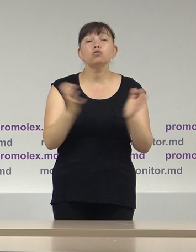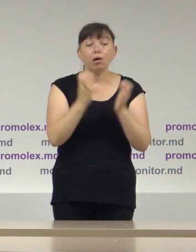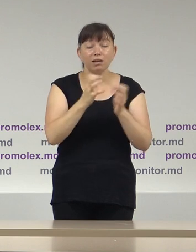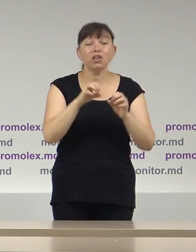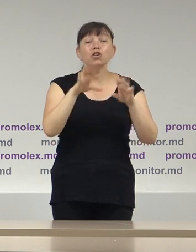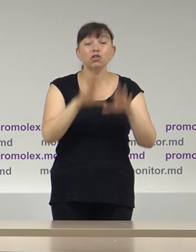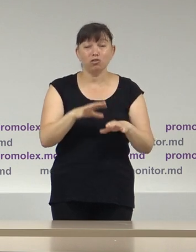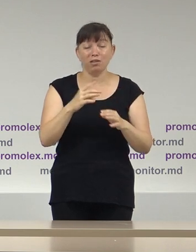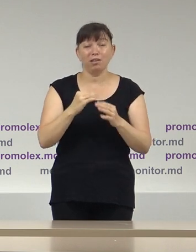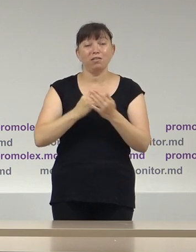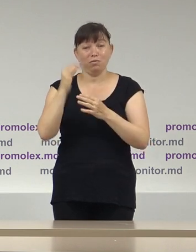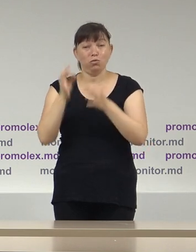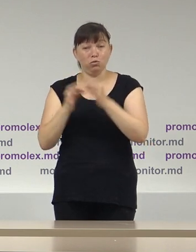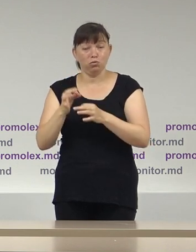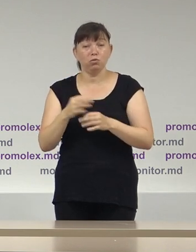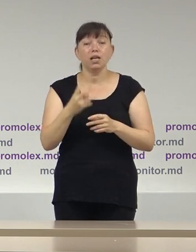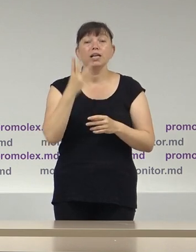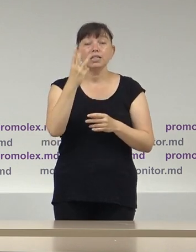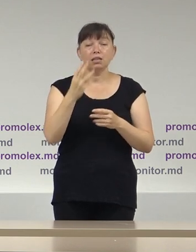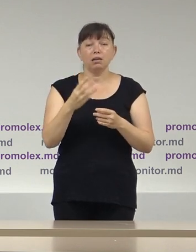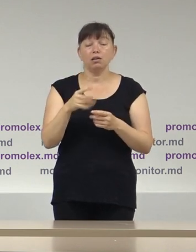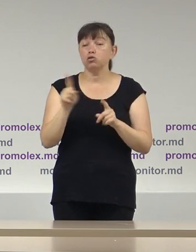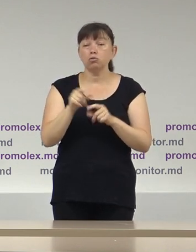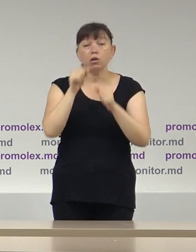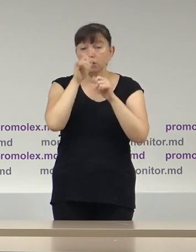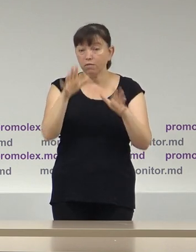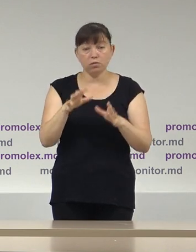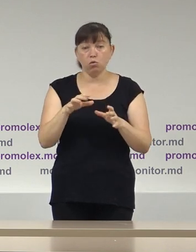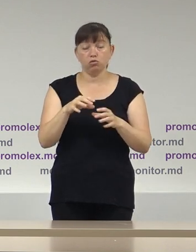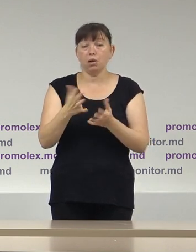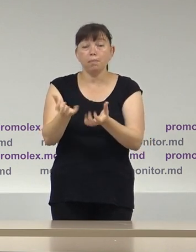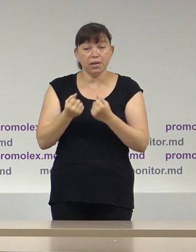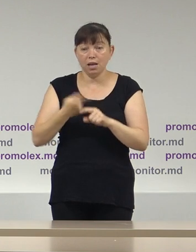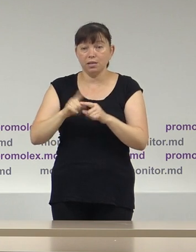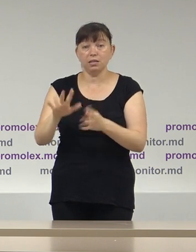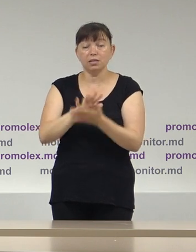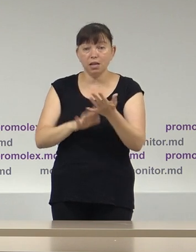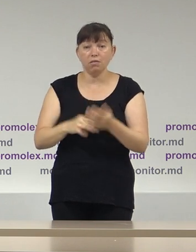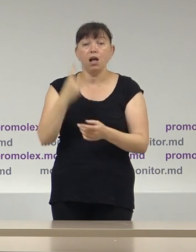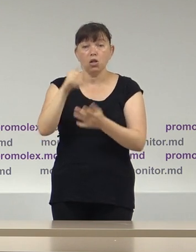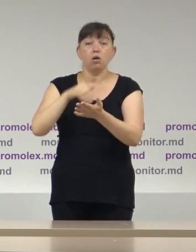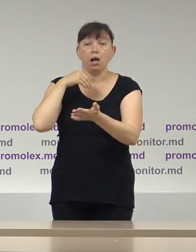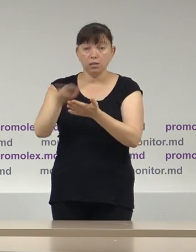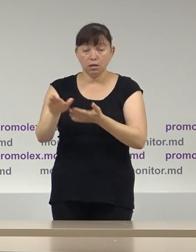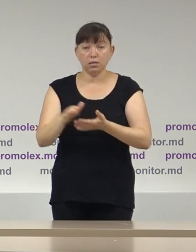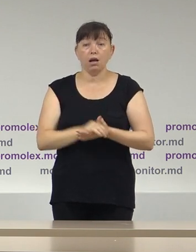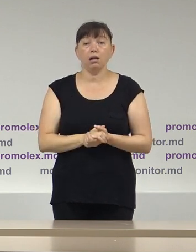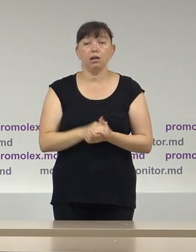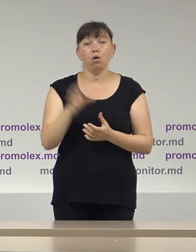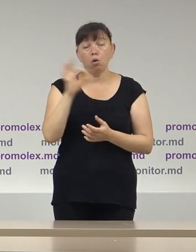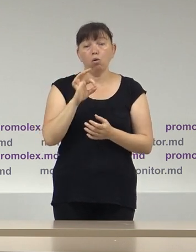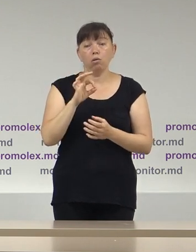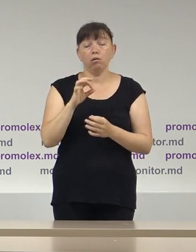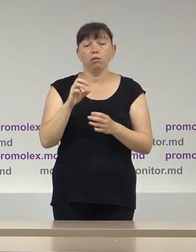hotărârii Curții de apel Chișinău, trei încheieri de inadminsibilitate a recursurilor, o încheiere de respingere a cererii privind